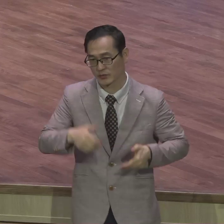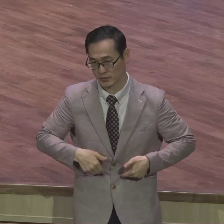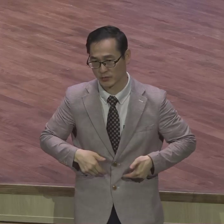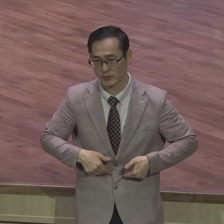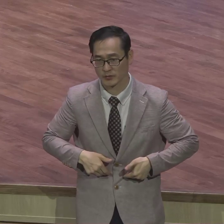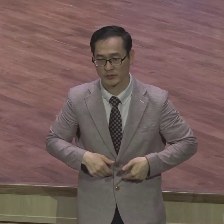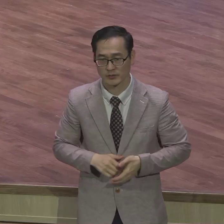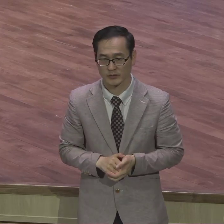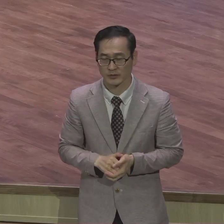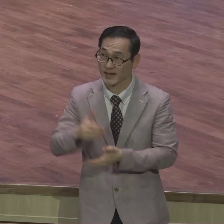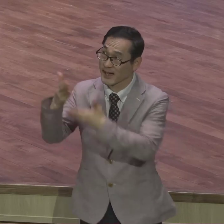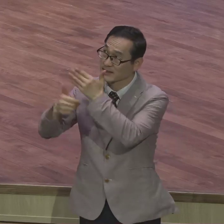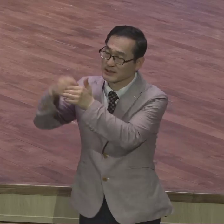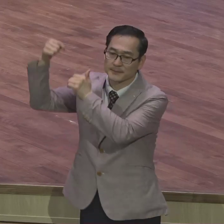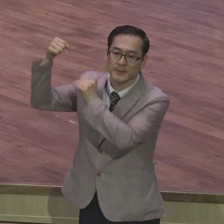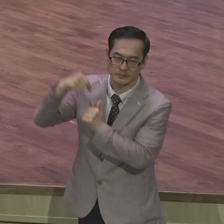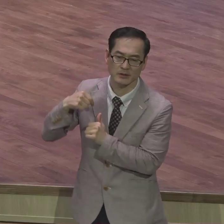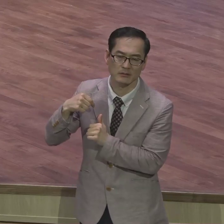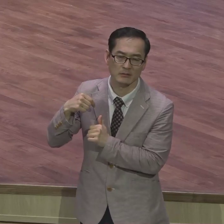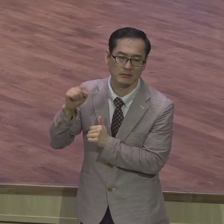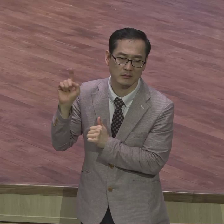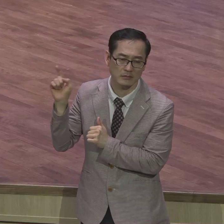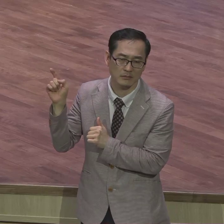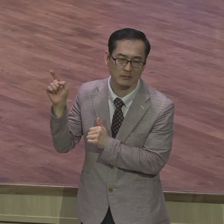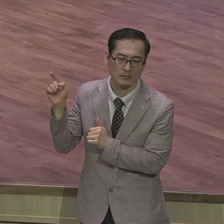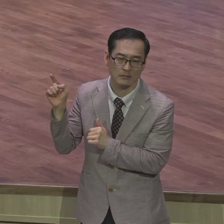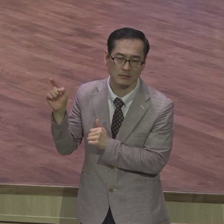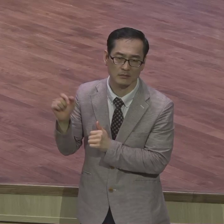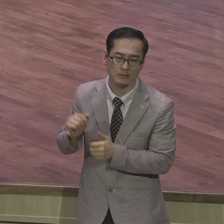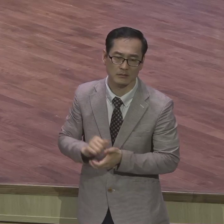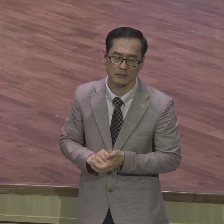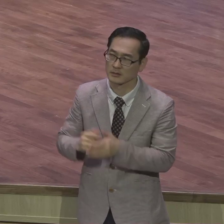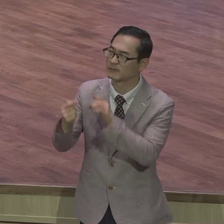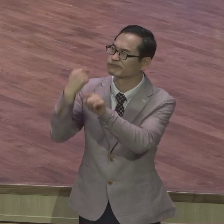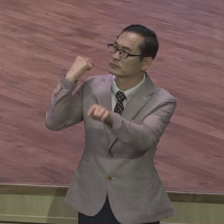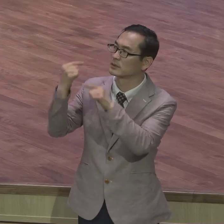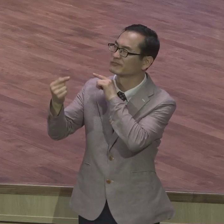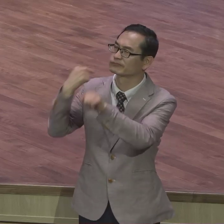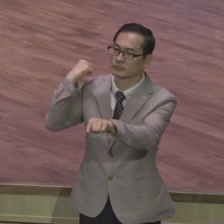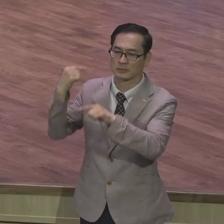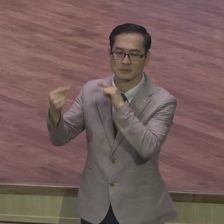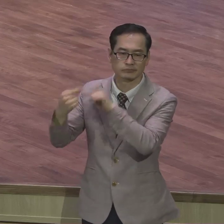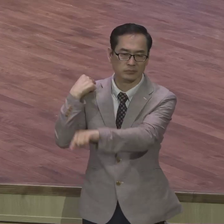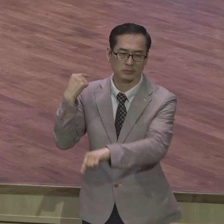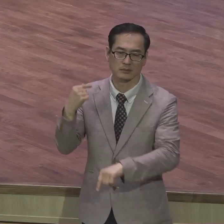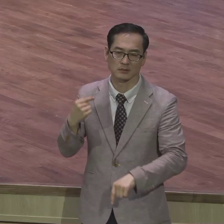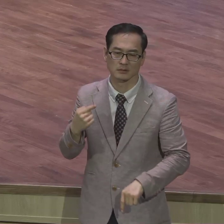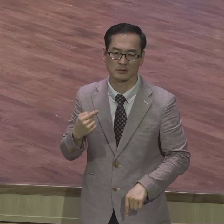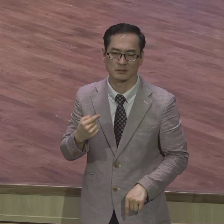지상명령과 소통이 되는 것인데 이거 안되고 다른거 구하지도 마세요 그런거 필요도 없어요 다 알고 계세요